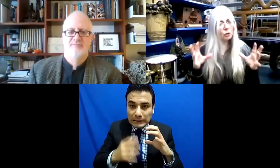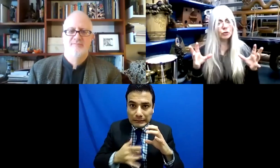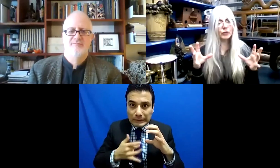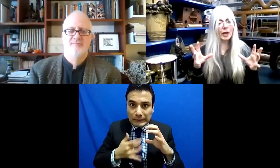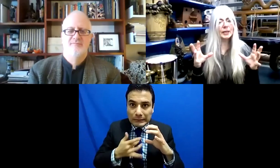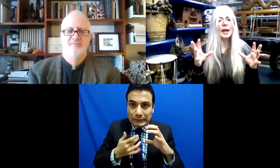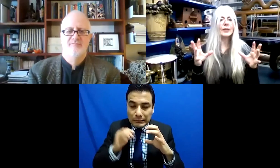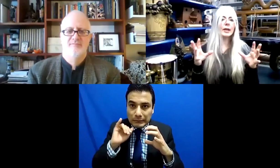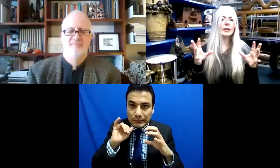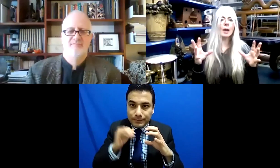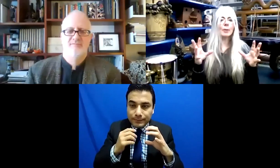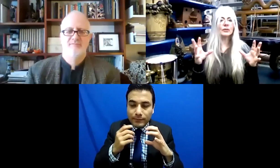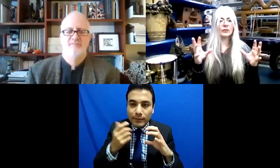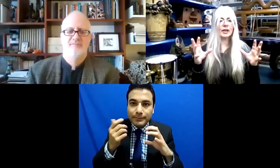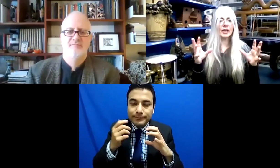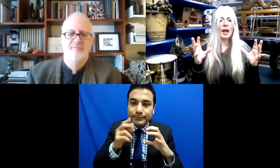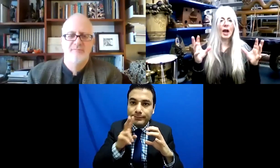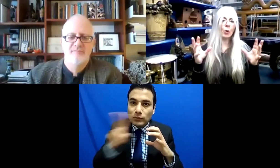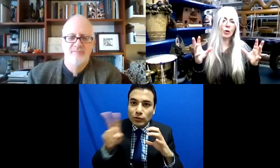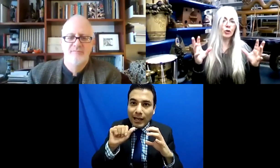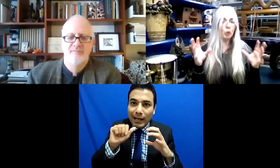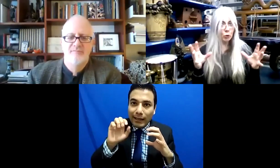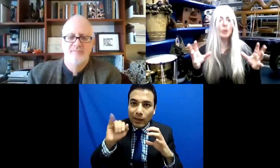sobre todo las vocales y tomas nota de eso.